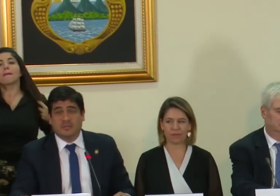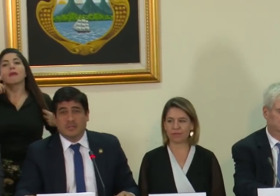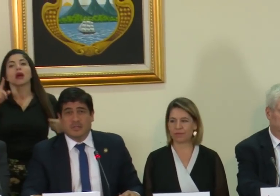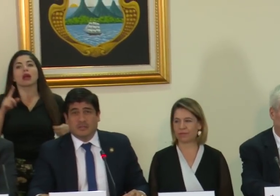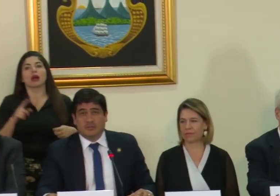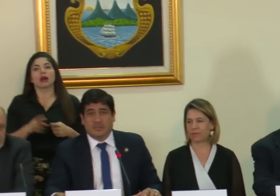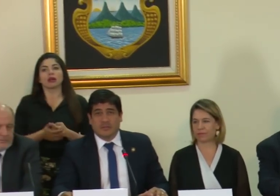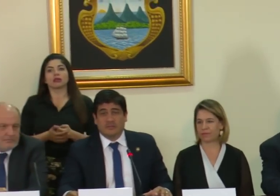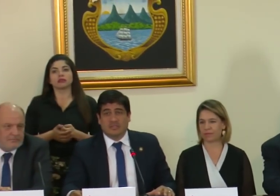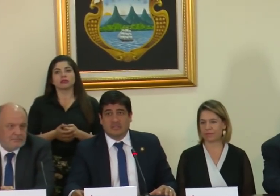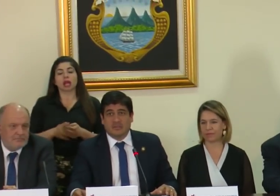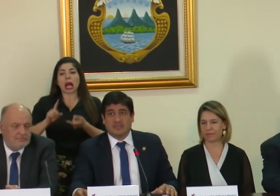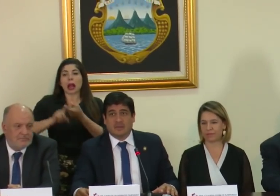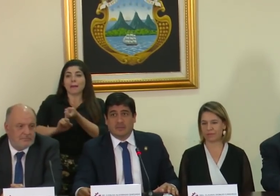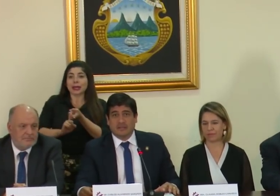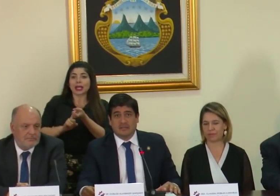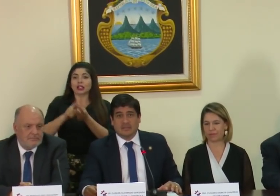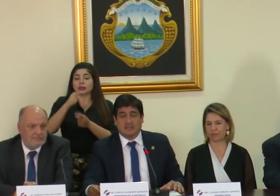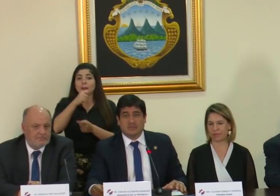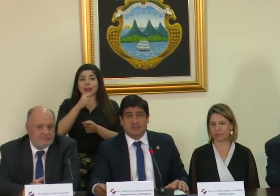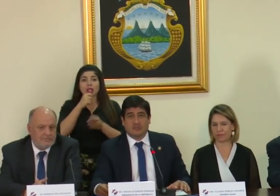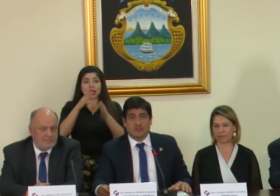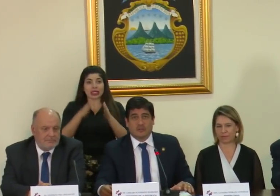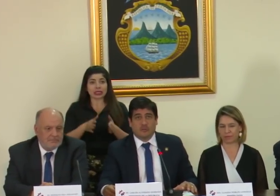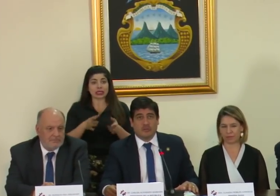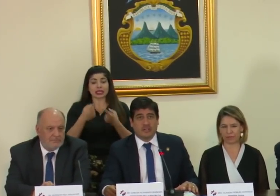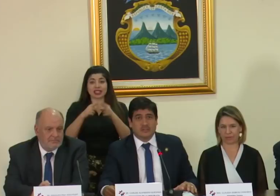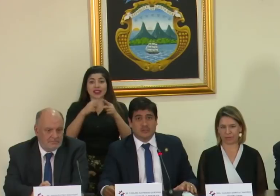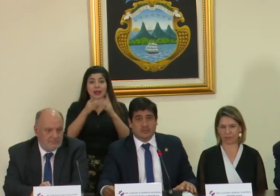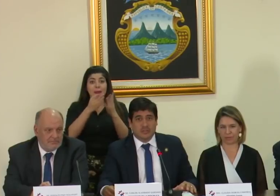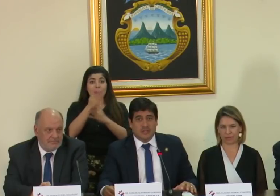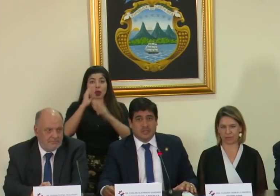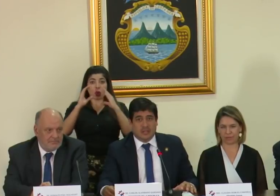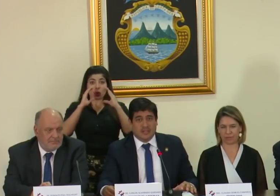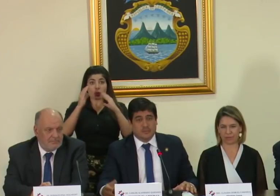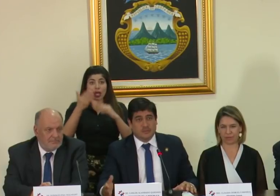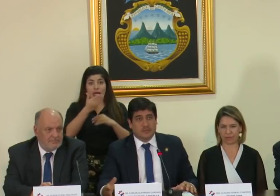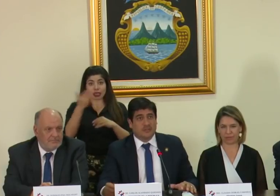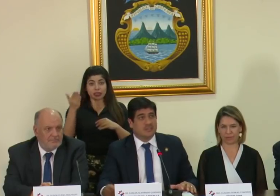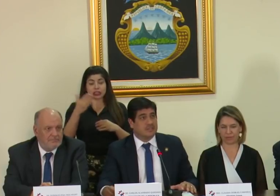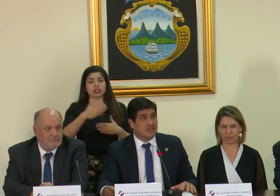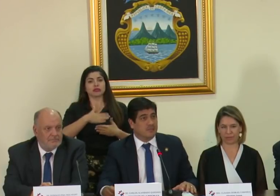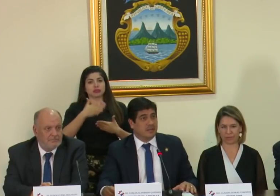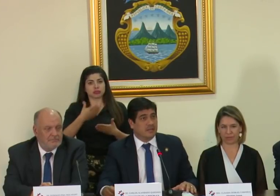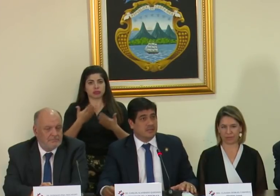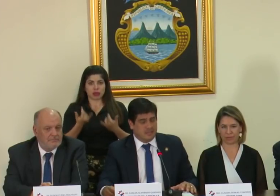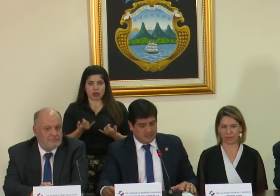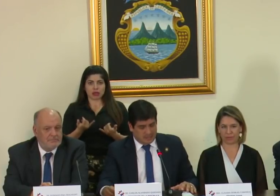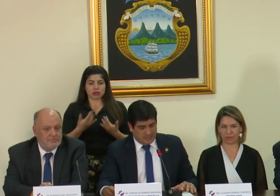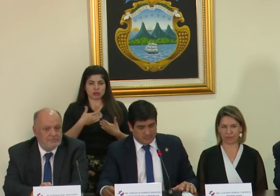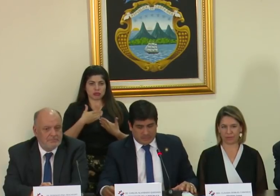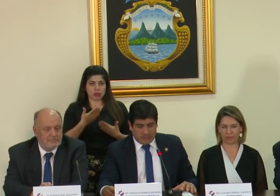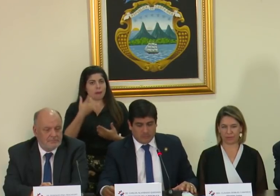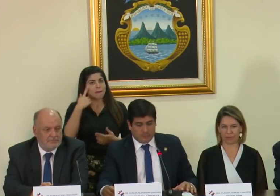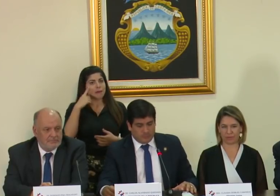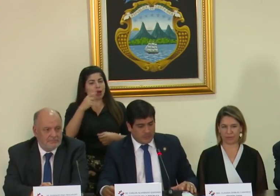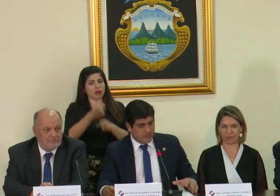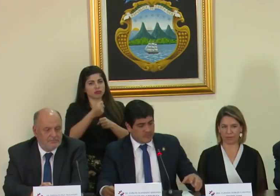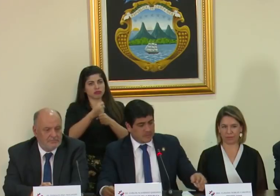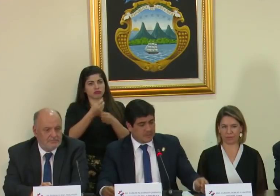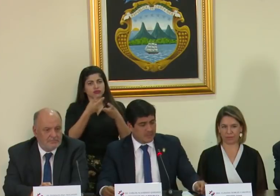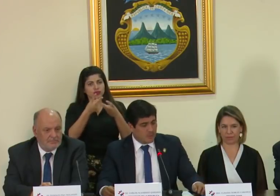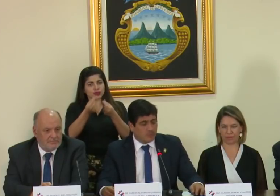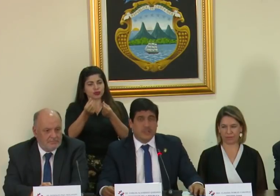con los amigos y las amigas de la prensa y de los distintos medios de comunicación la disposición desde ya para tener un trabajo